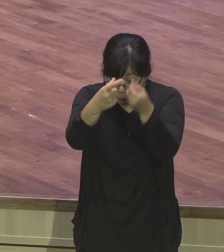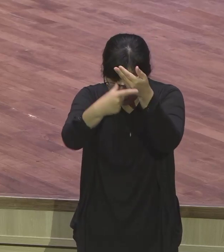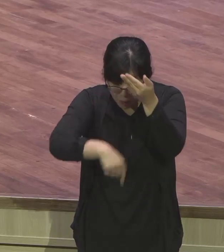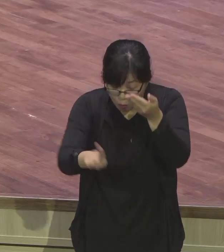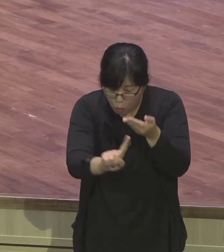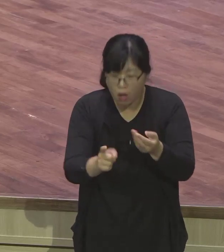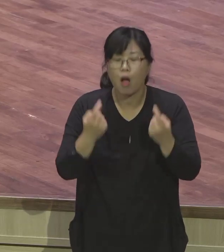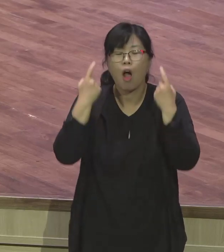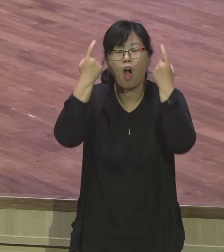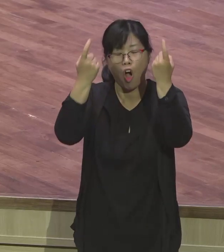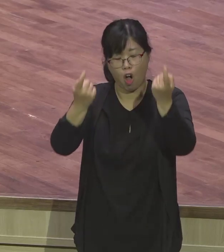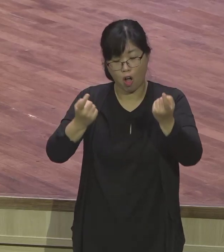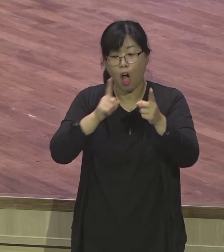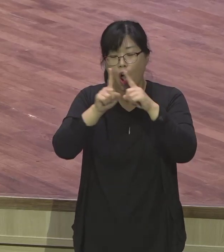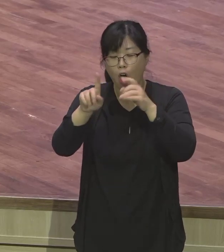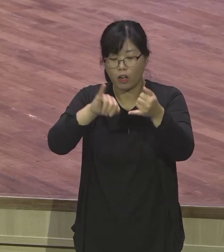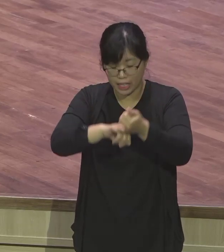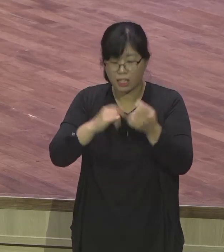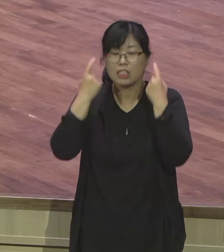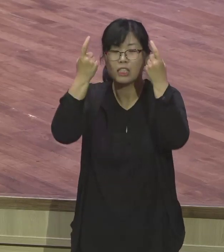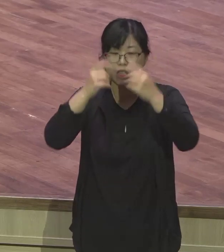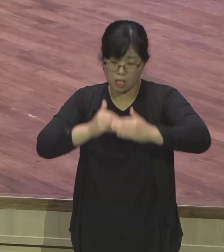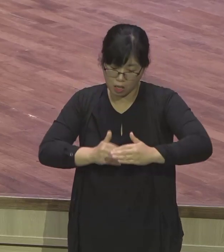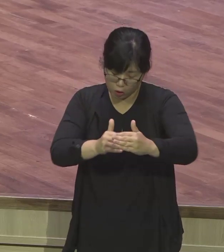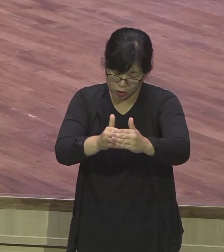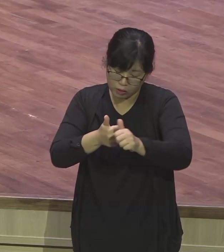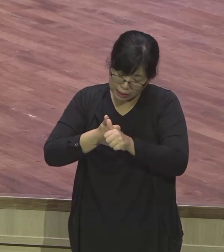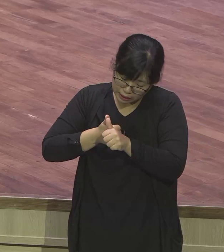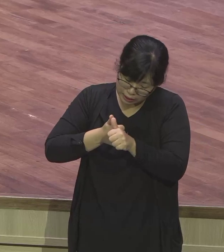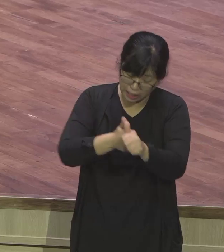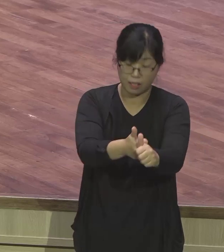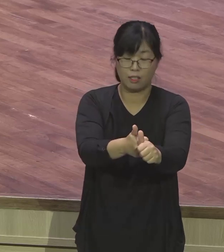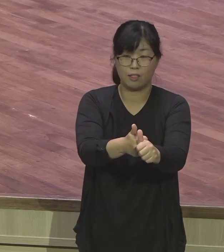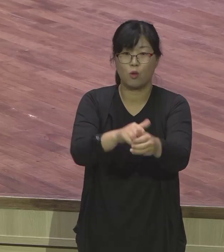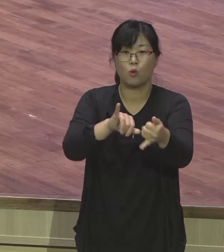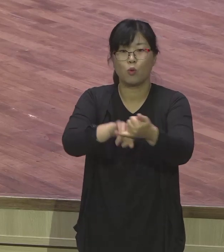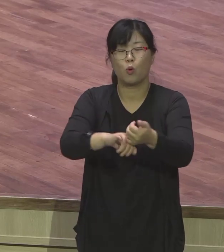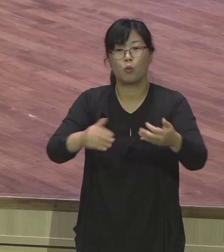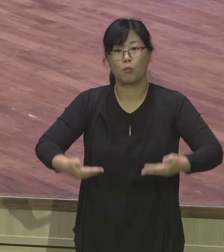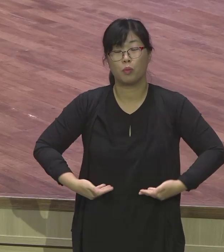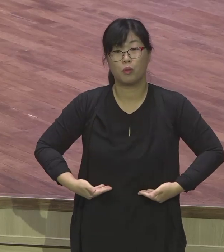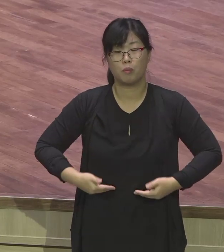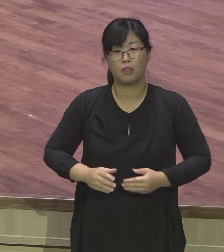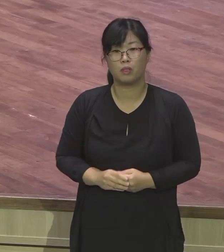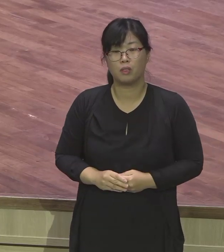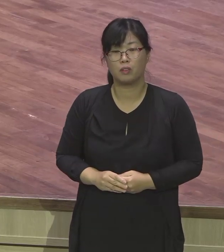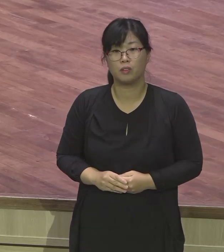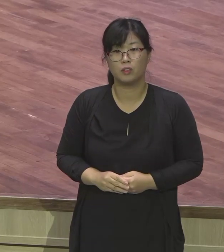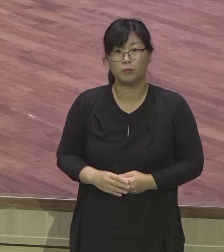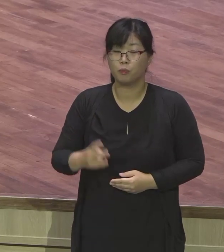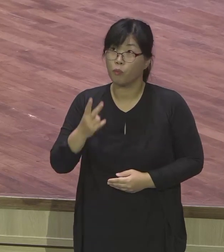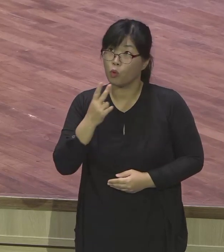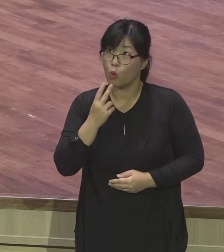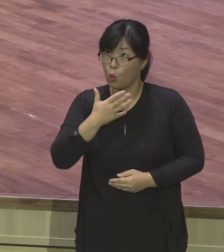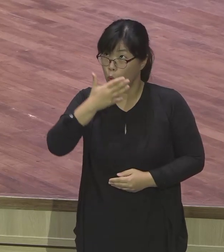그리고 요셉이 말과 행동과 이 삶이 여러분의 삶이 되라는 하나님의 음성이에요.